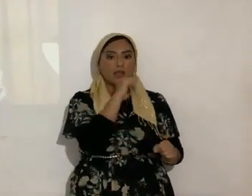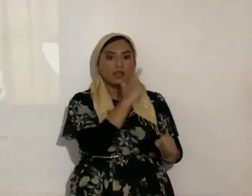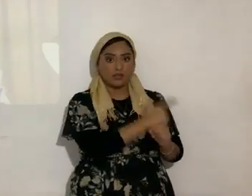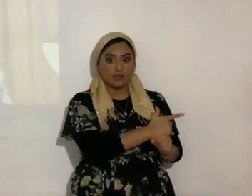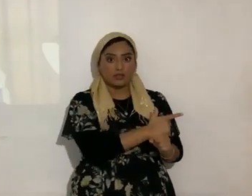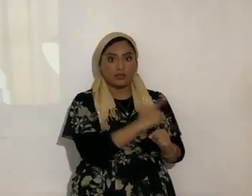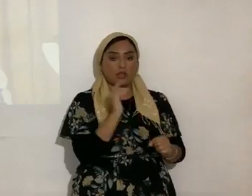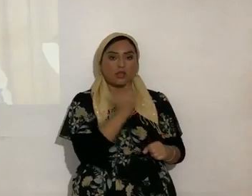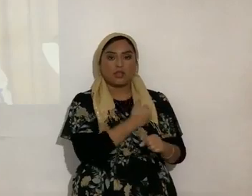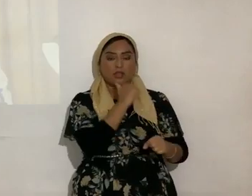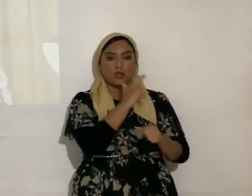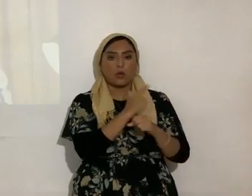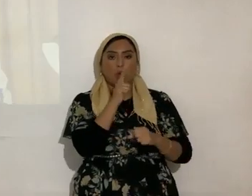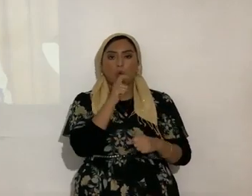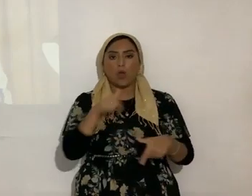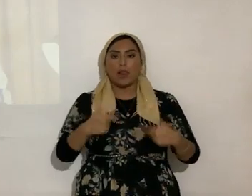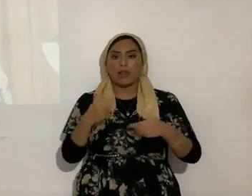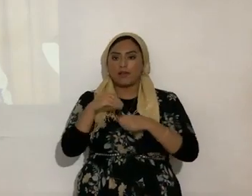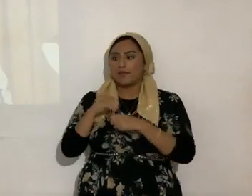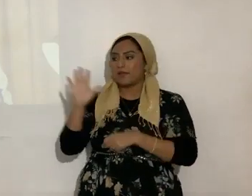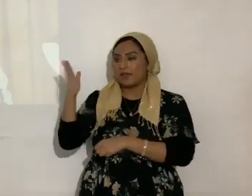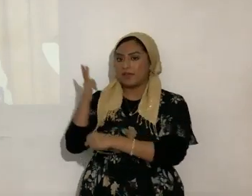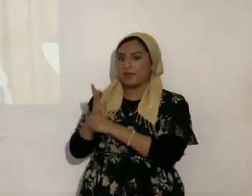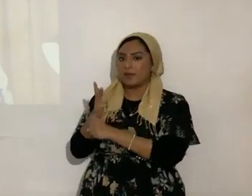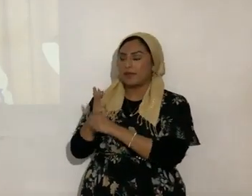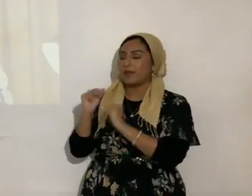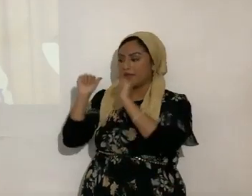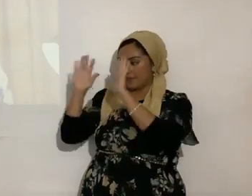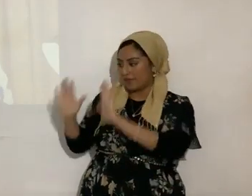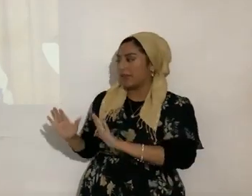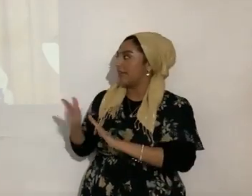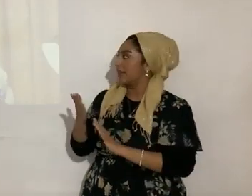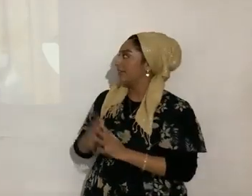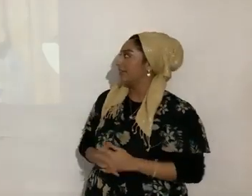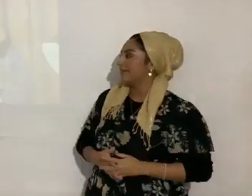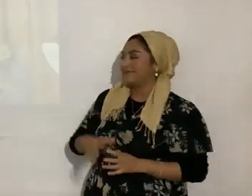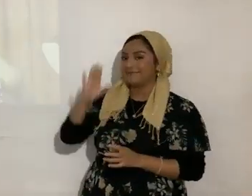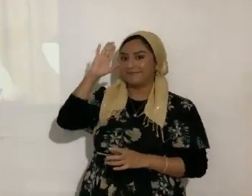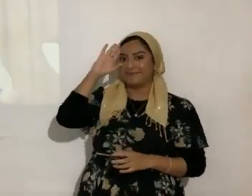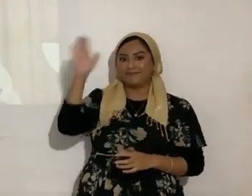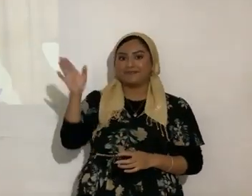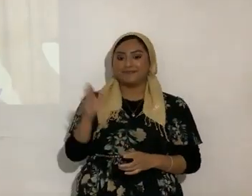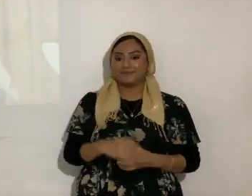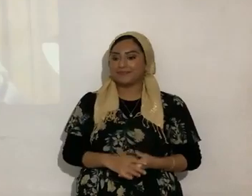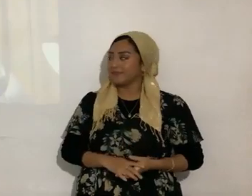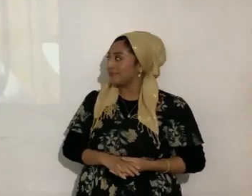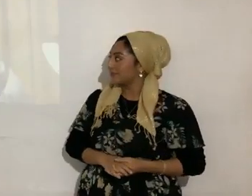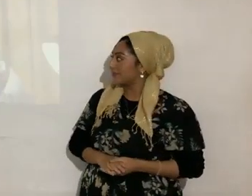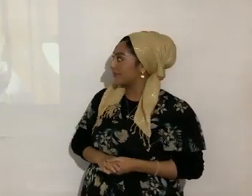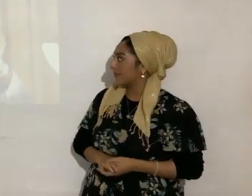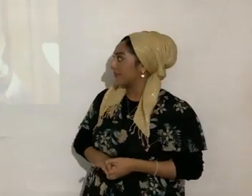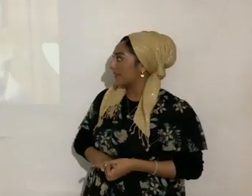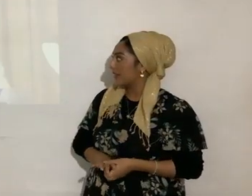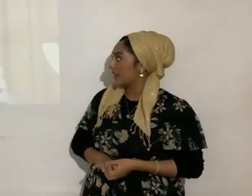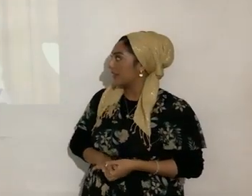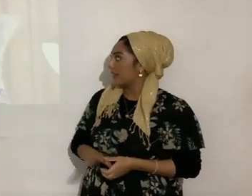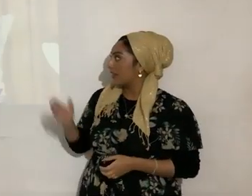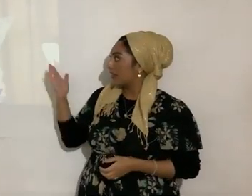están en Guatemala, no digo sus nombres para que no pierdan bendición, aleluya, saludos, aleluya, ¿sí? Y esta revista está en